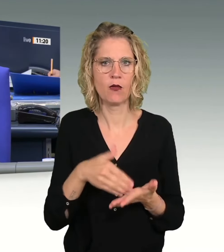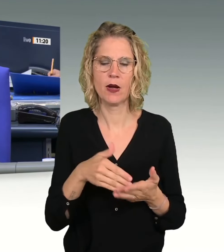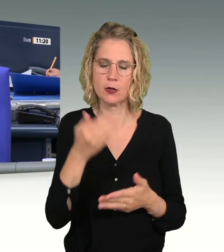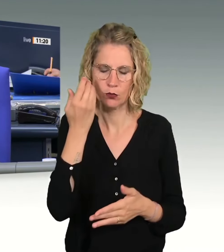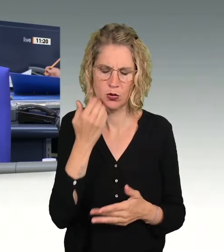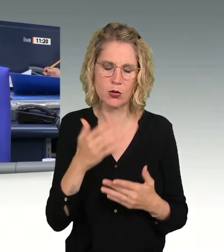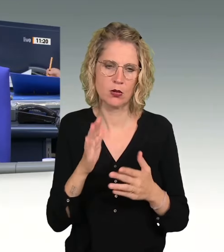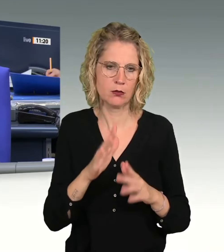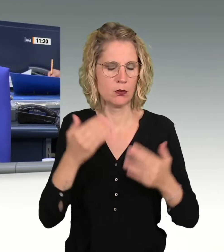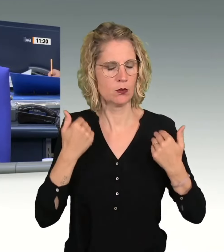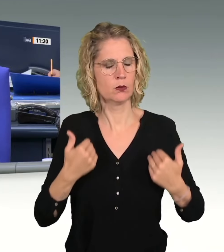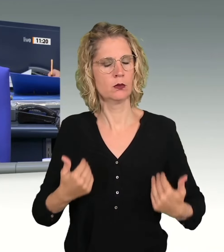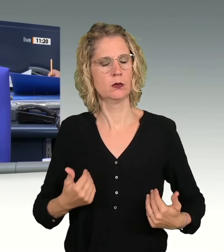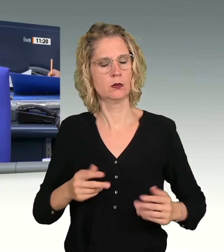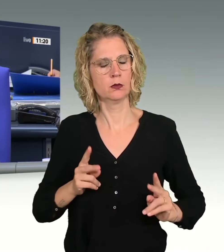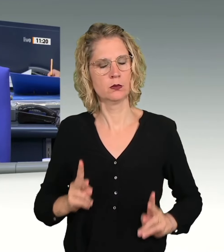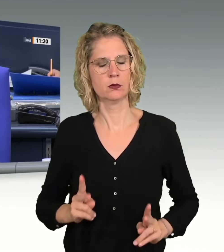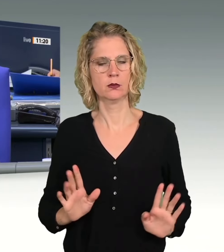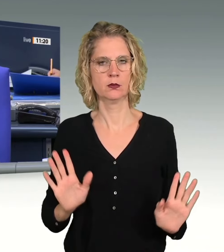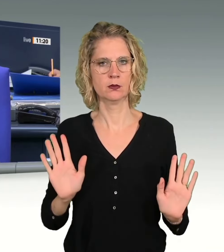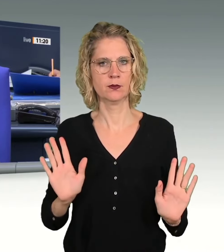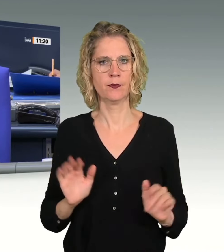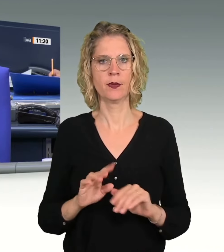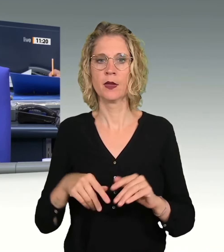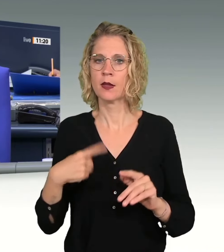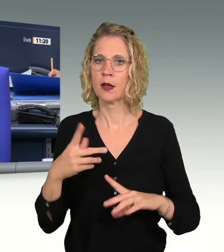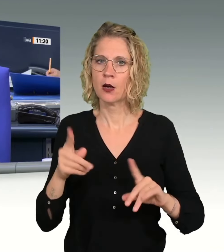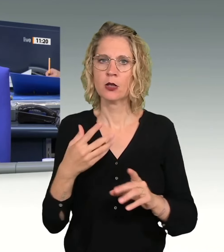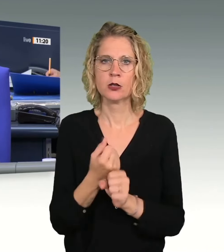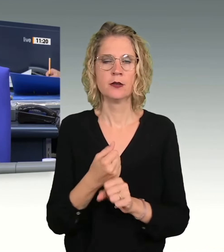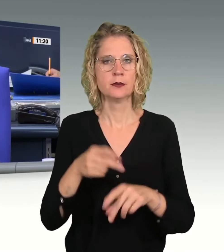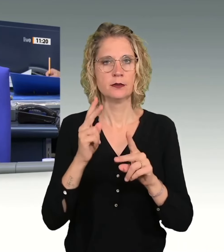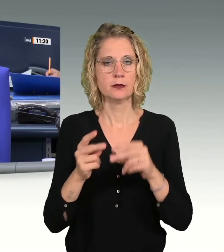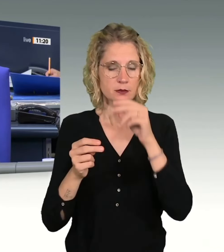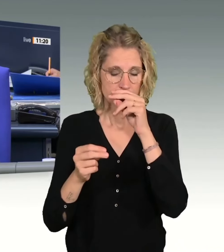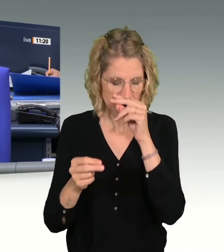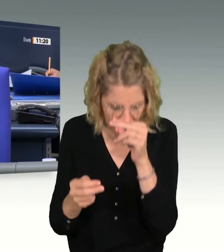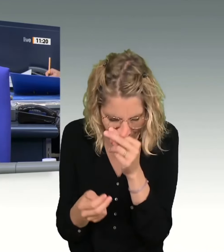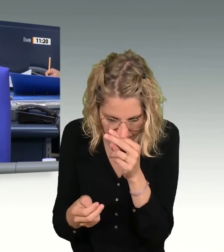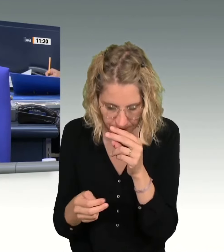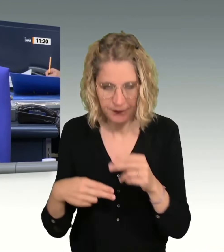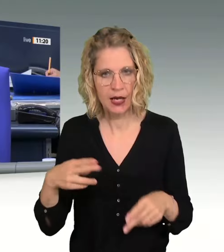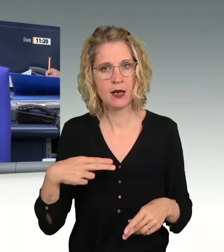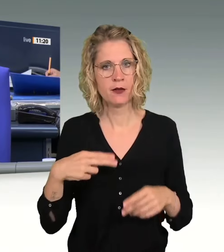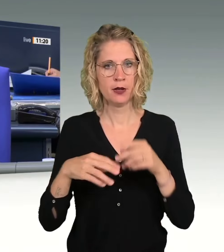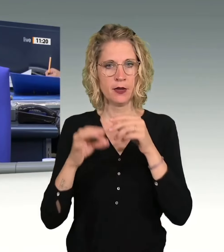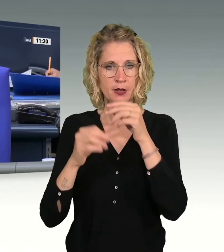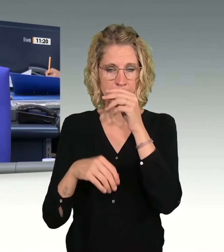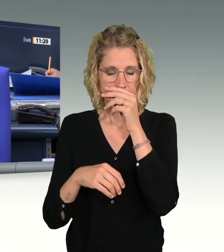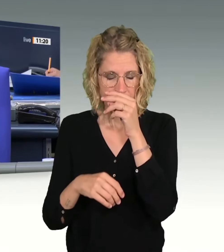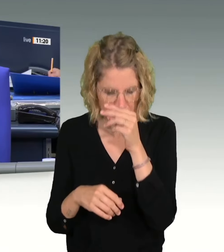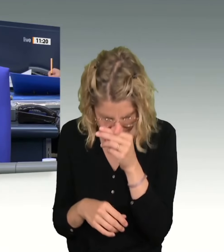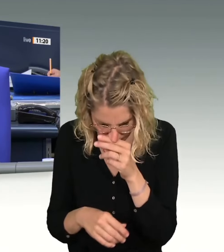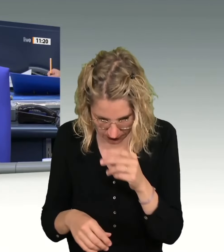dann sind wir auch in der Lage, die richtigen Antworten zu finden und mit denjenigen, die großes Leid